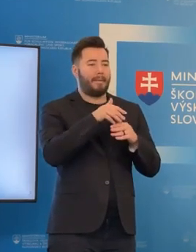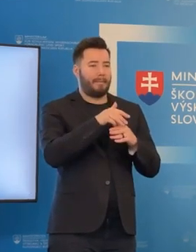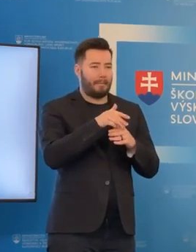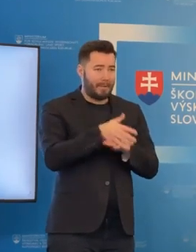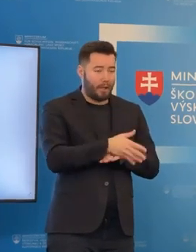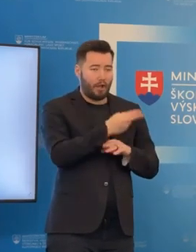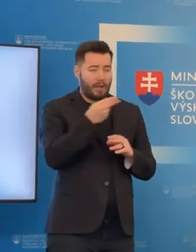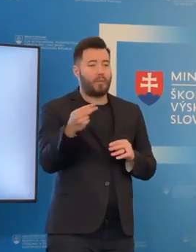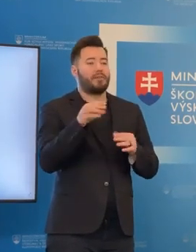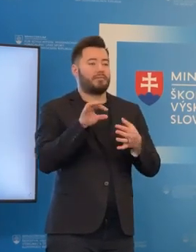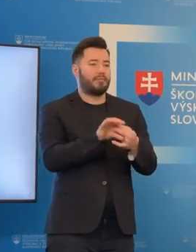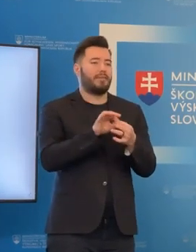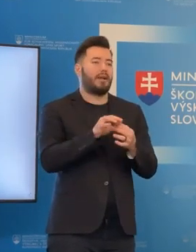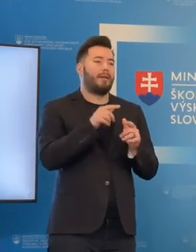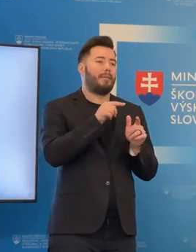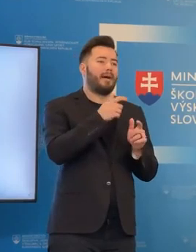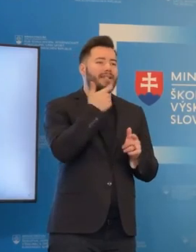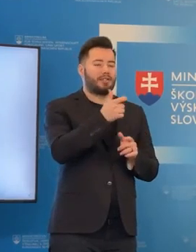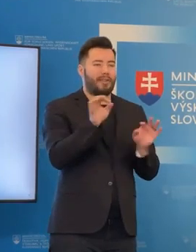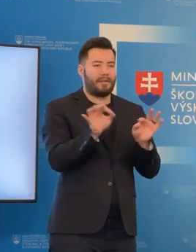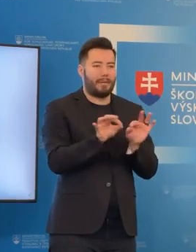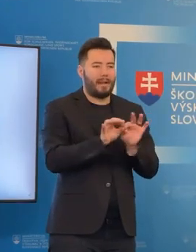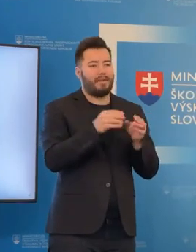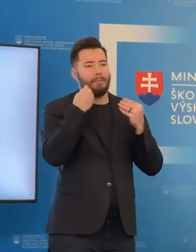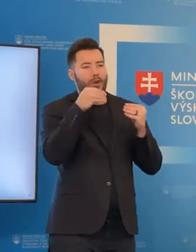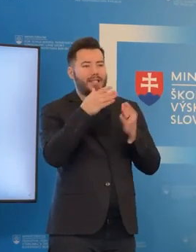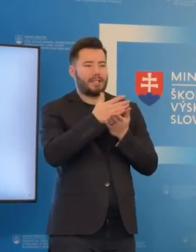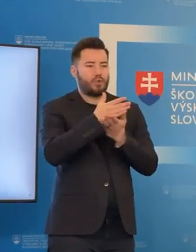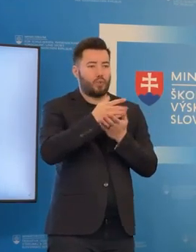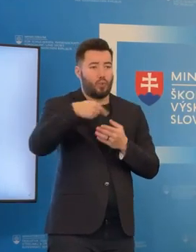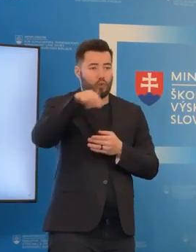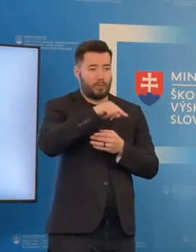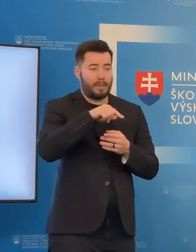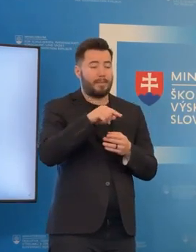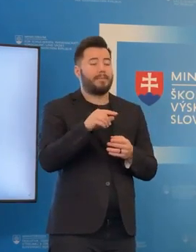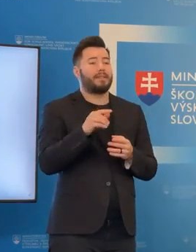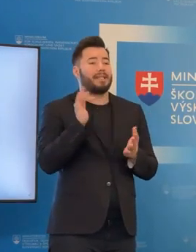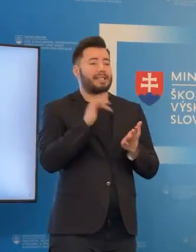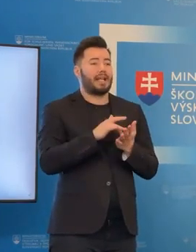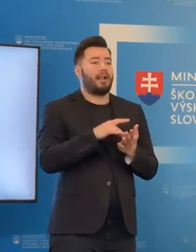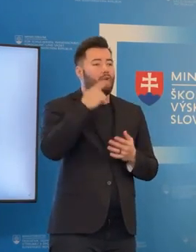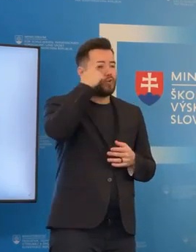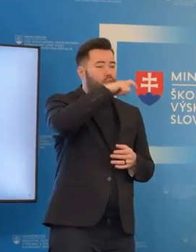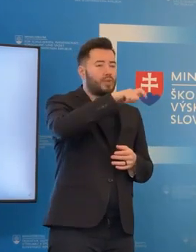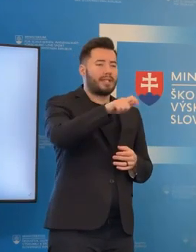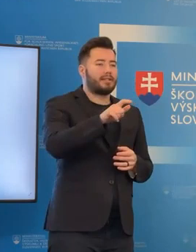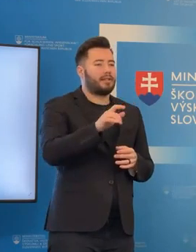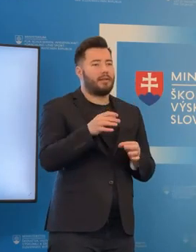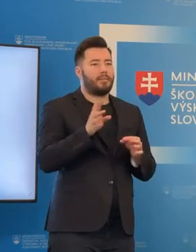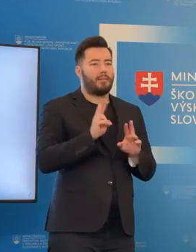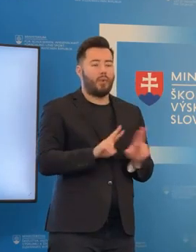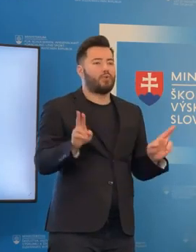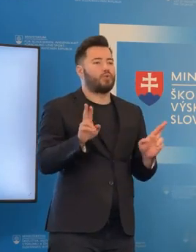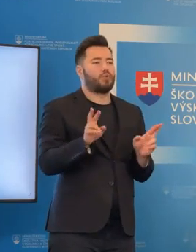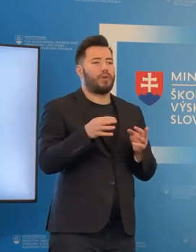služieb. Čiže toto je veľmi dôležité preto, aby tí študenti sa mohli čo najplynulejšie